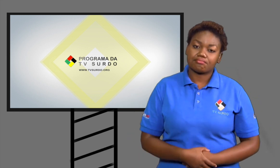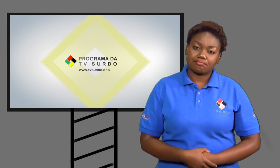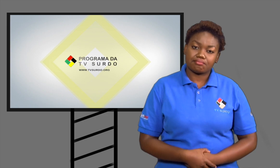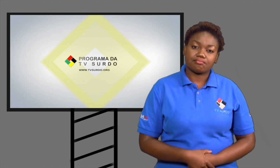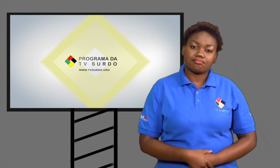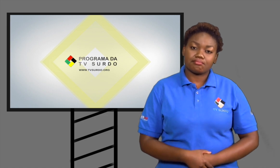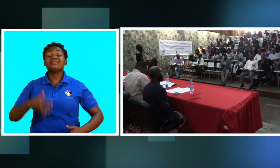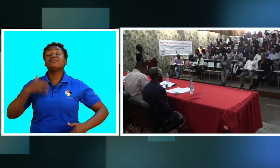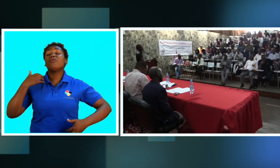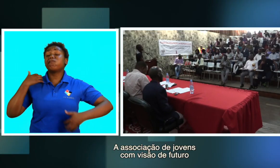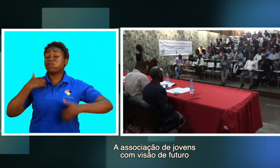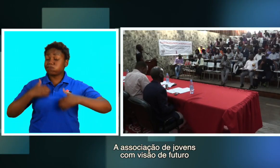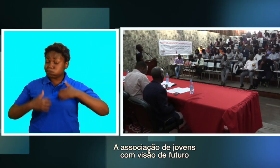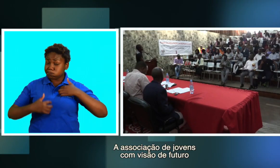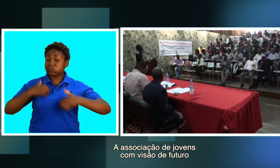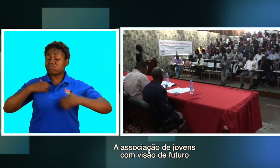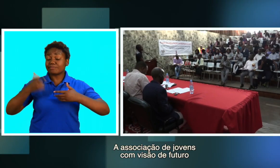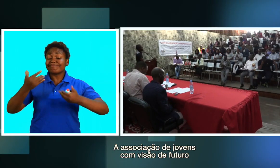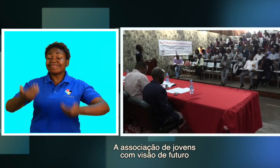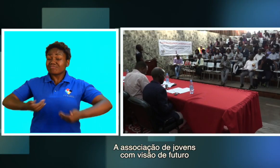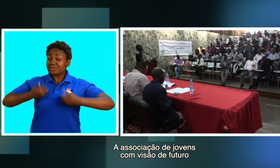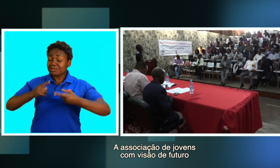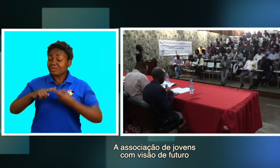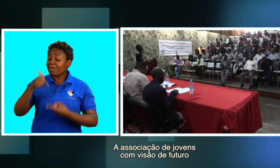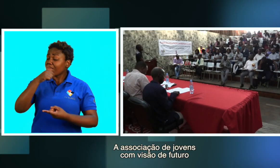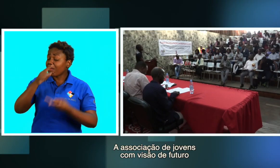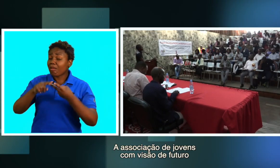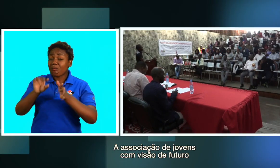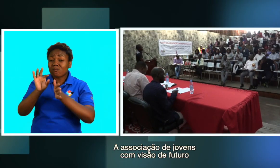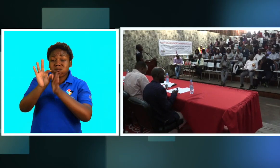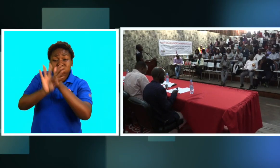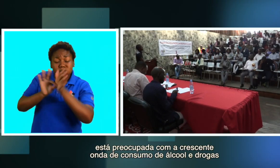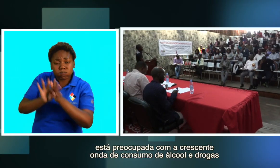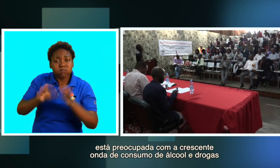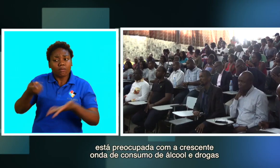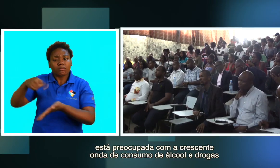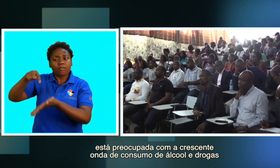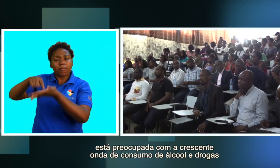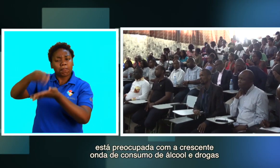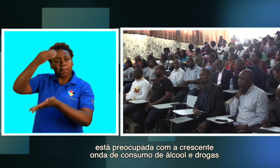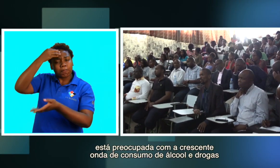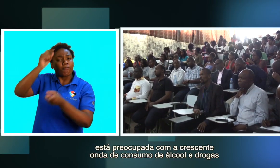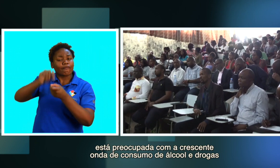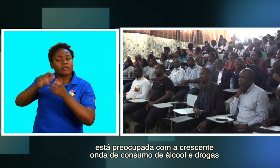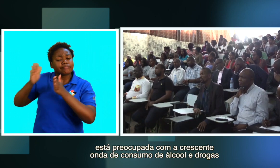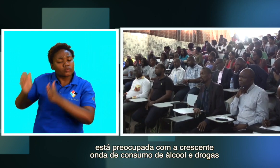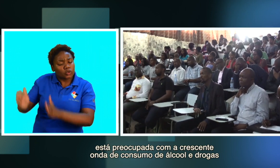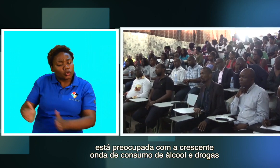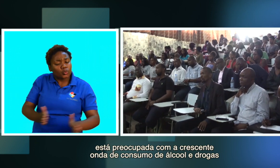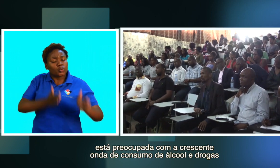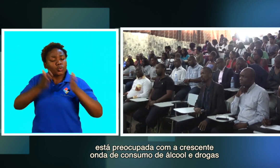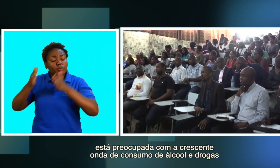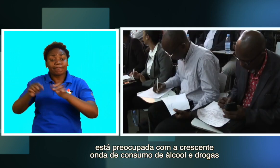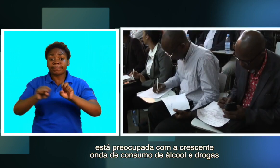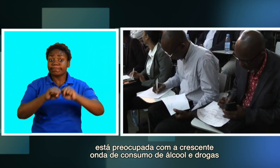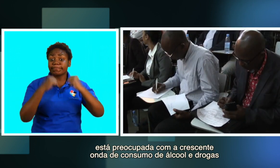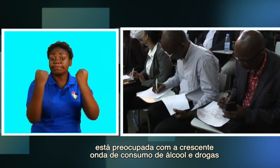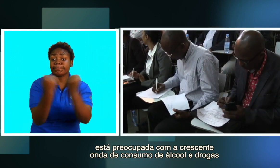drogas. A Associação de Jovens com Visão do Futuro está preocupada com a crescente onda de consumo de álcool e drogas